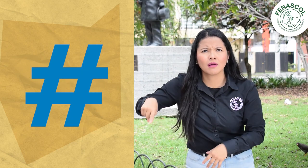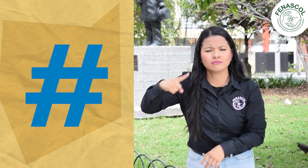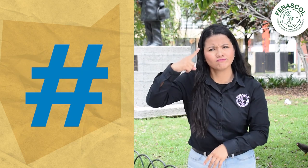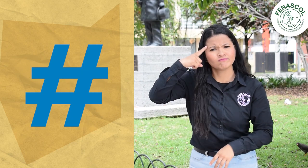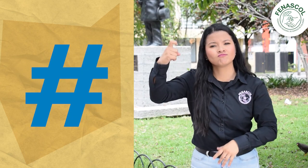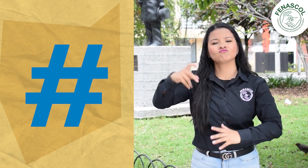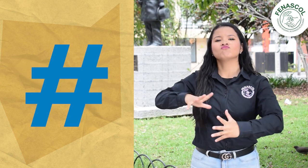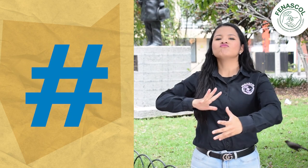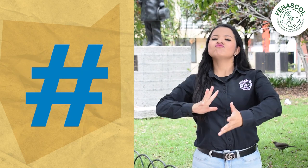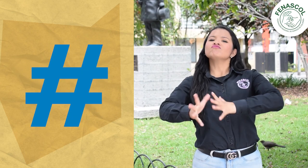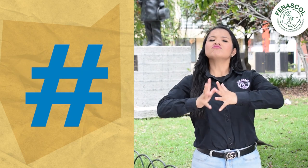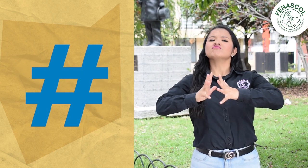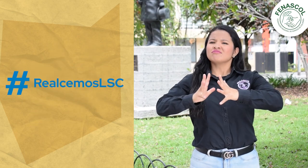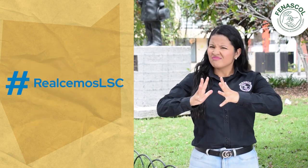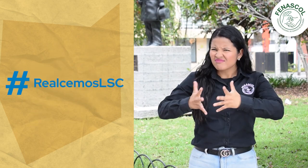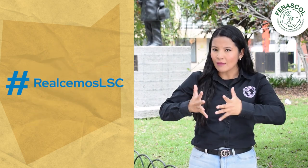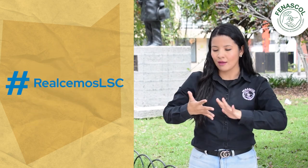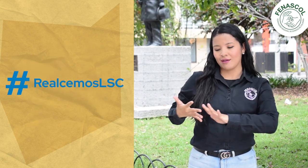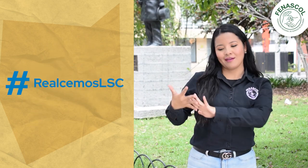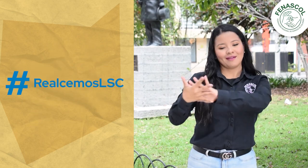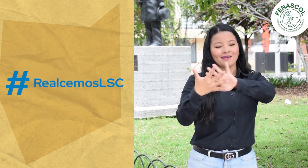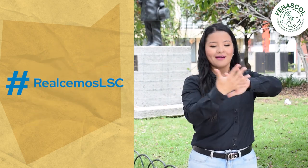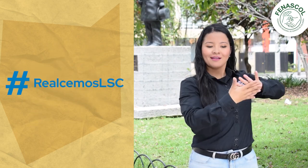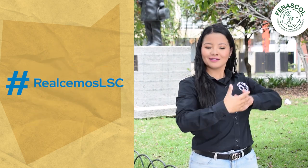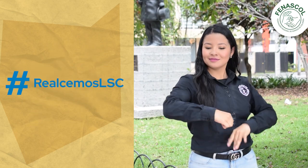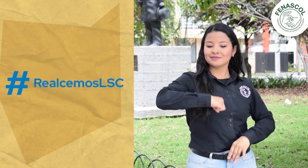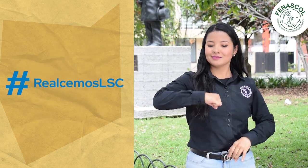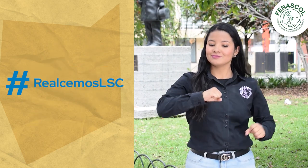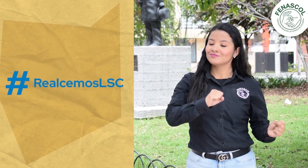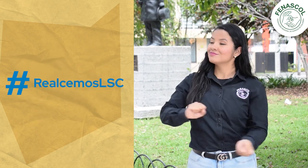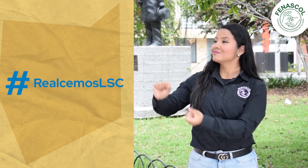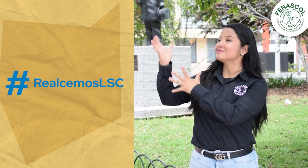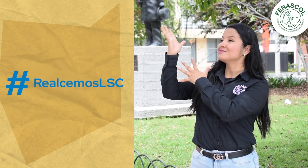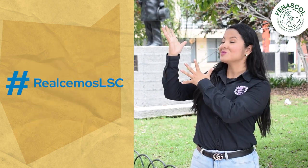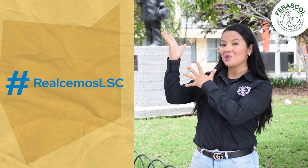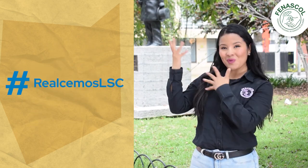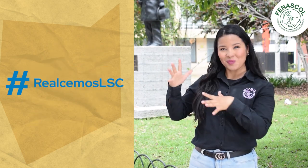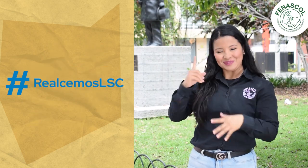parte del reto Realcemos los Derechos de las Lenguas de Señas. ¡Conózcanlas!